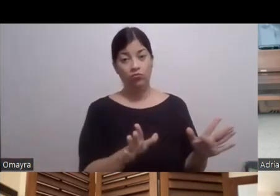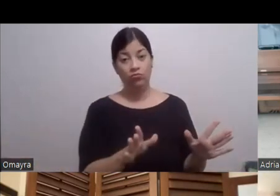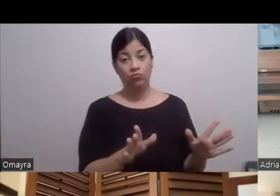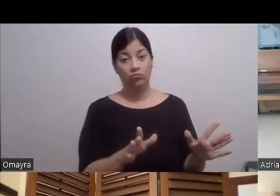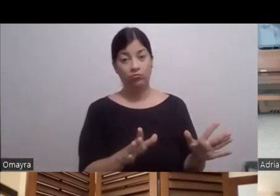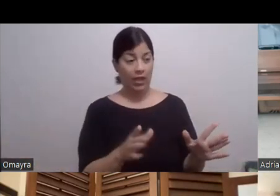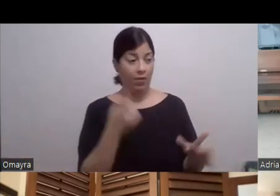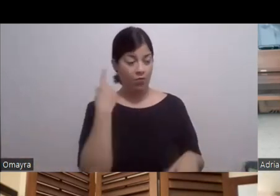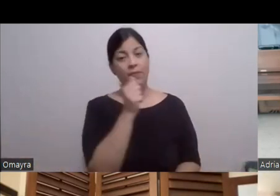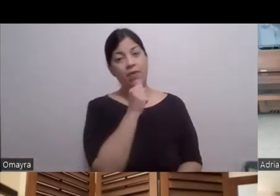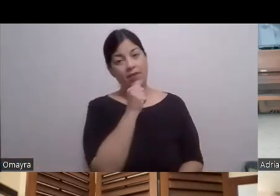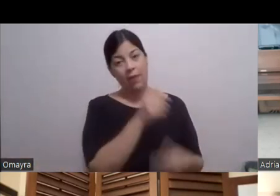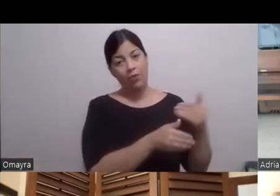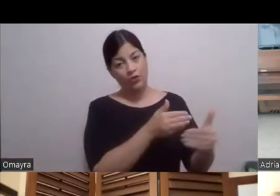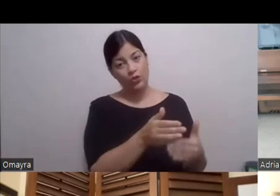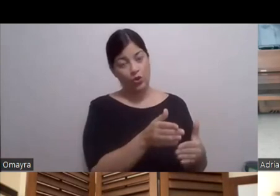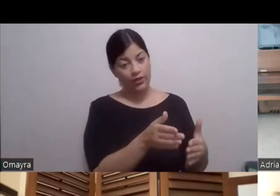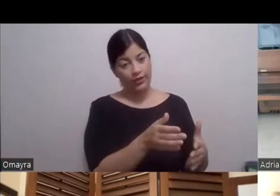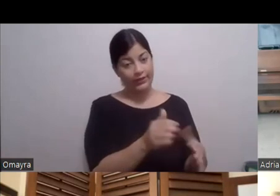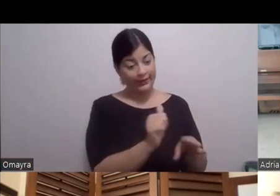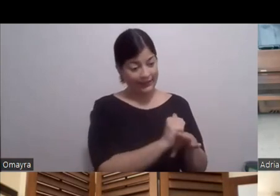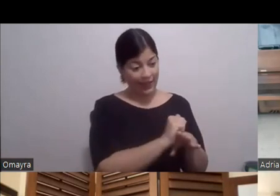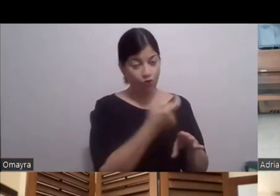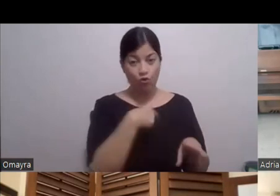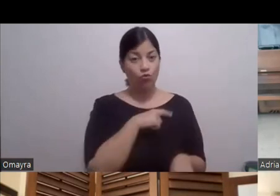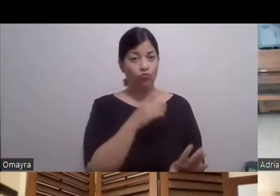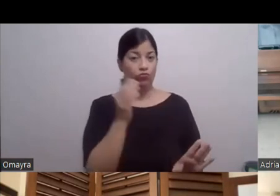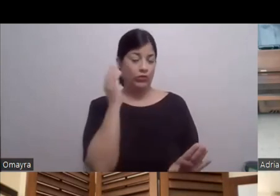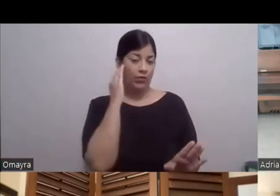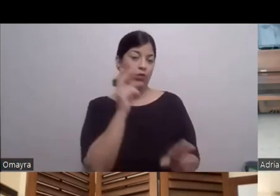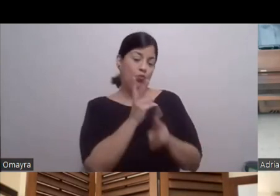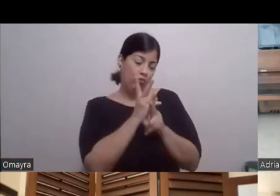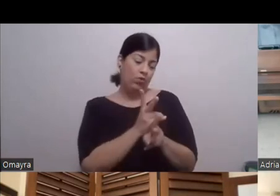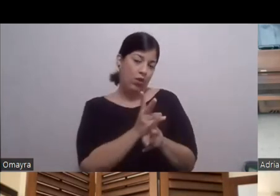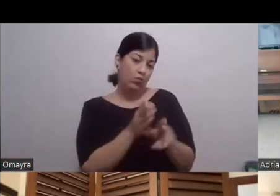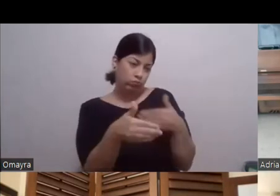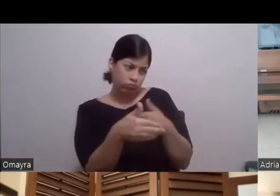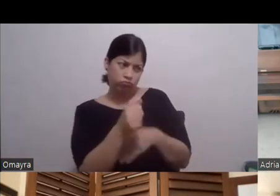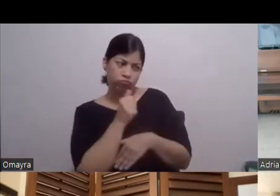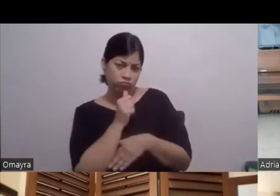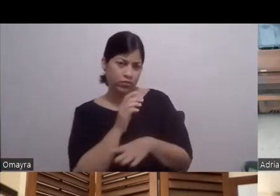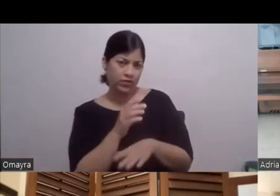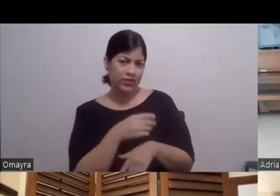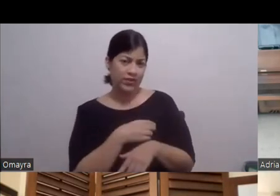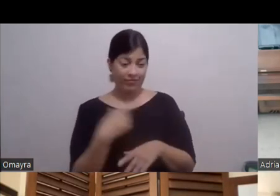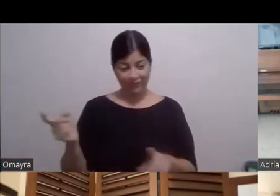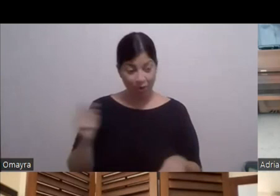en los ensayos Somos muy senosos Como hacen nosotros ¿No? Entonces tener como que Al papá ahí mirando Yo me imagino Que el Dice Todo